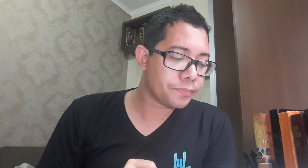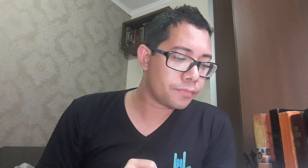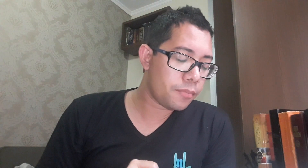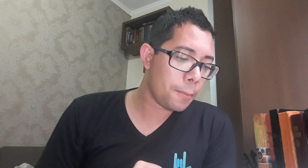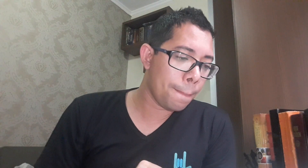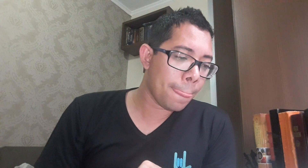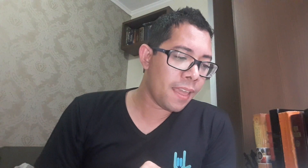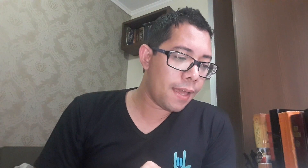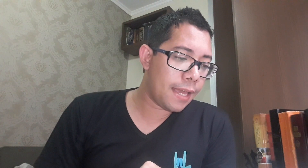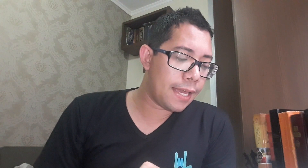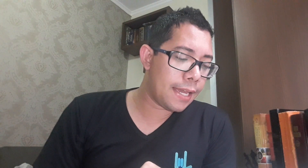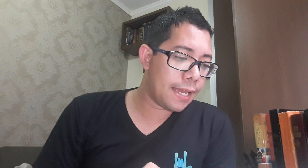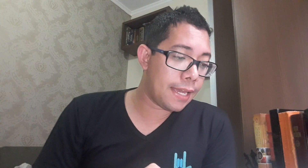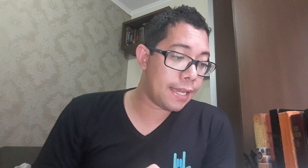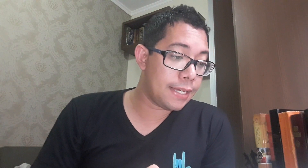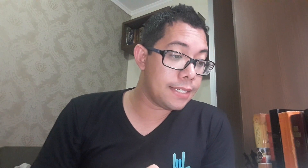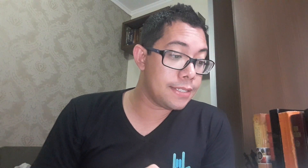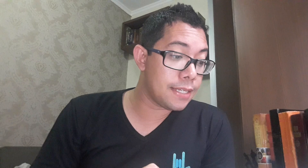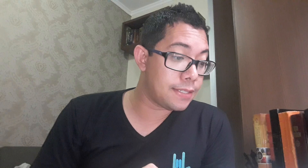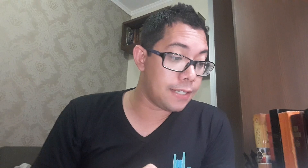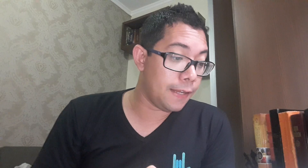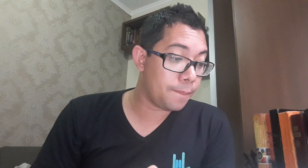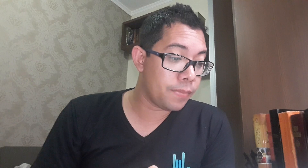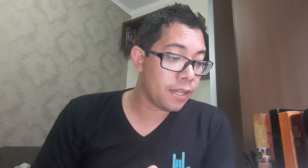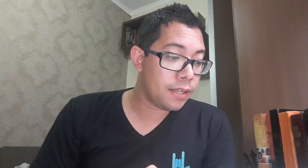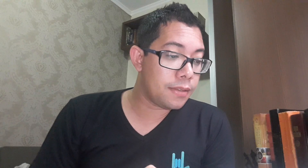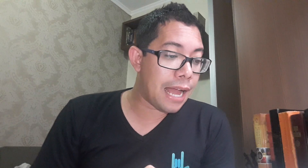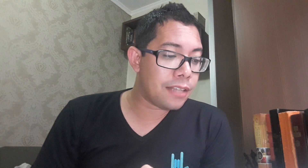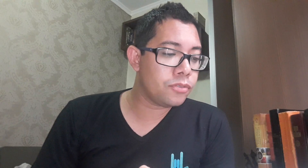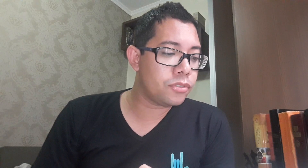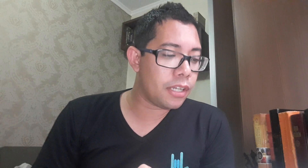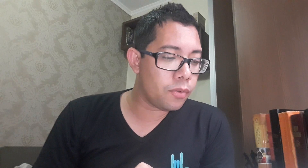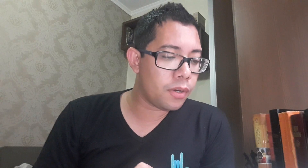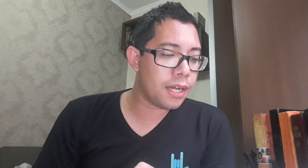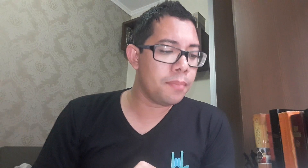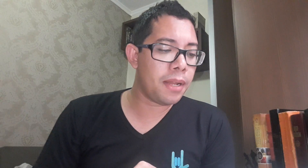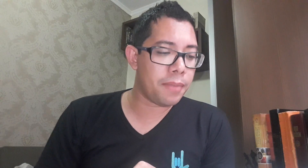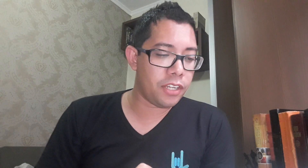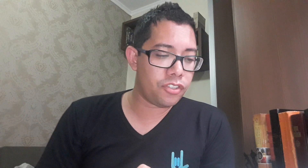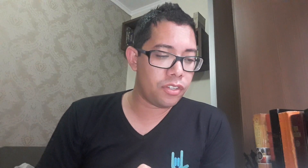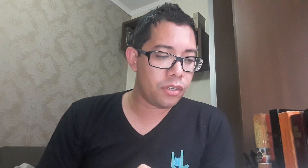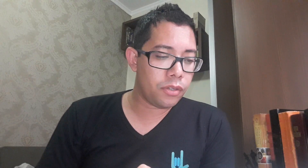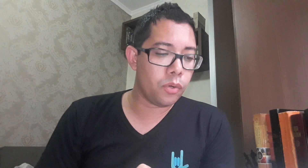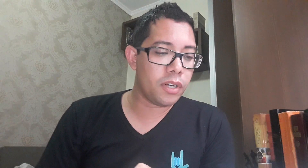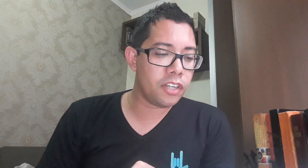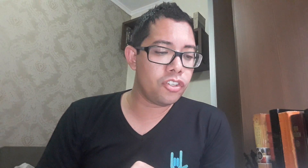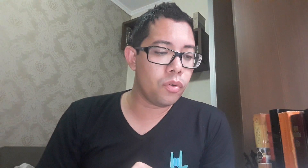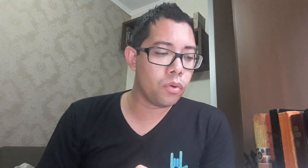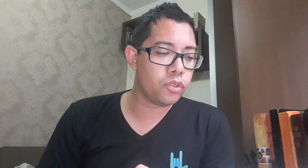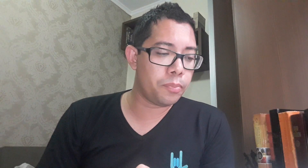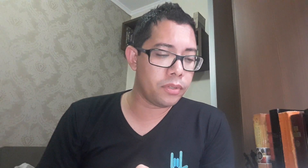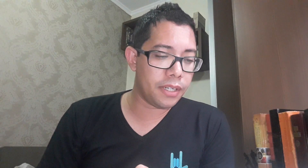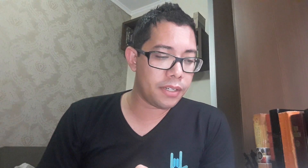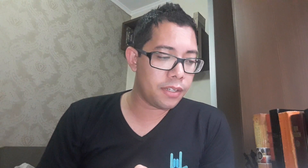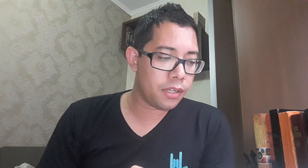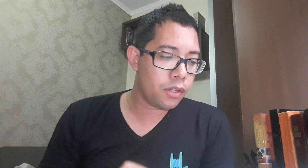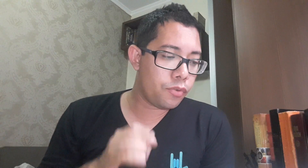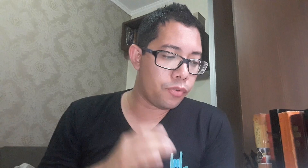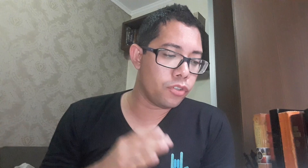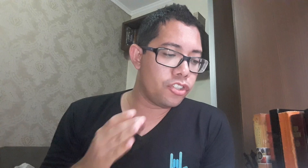que diz assim, Das no Senhor amplamente teu grande gozo e poder, fonte